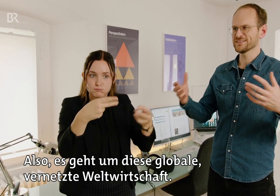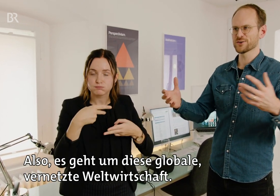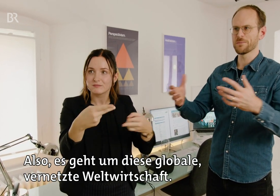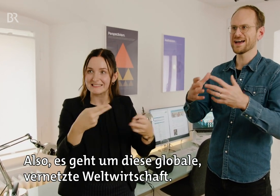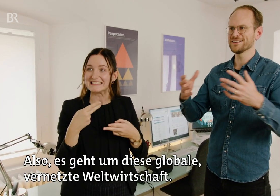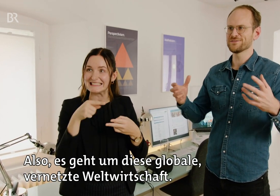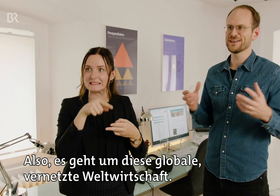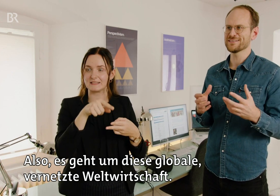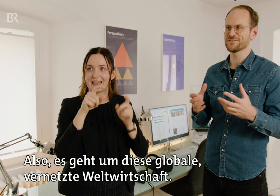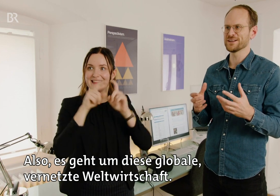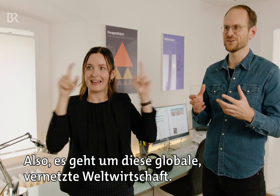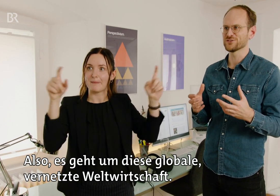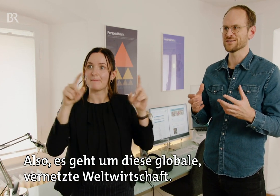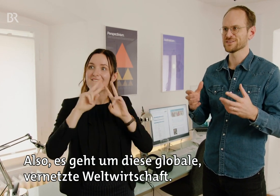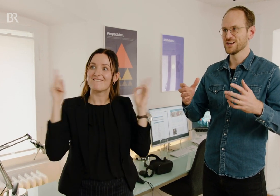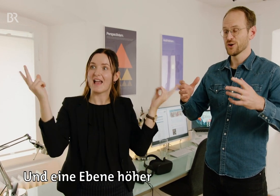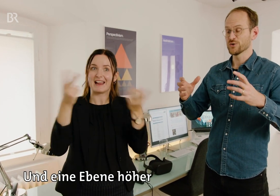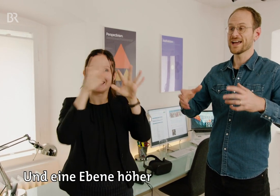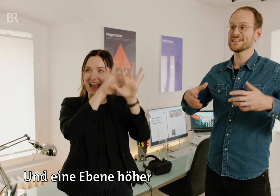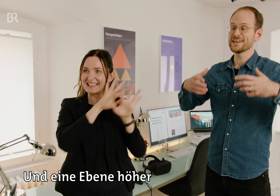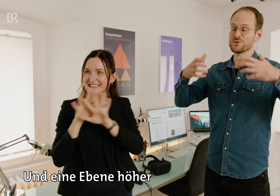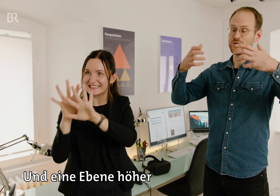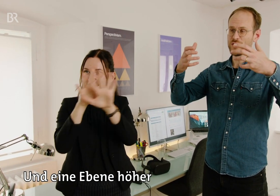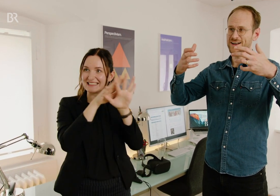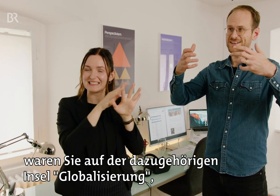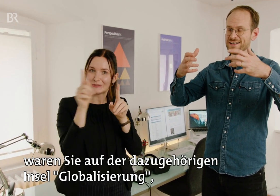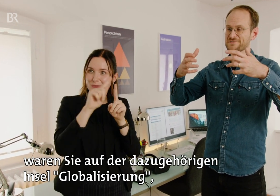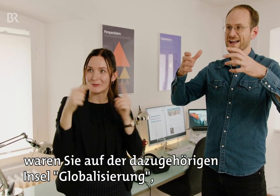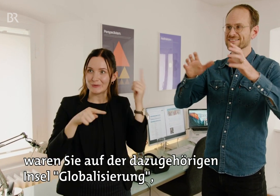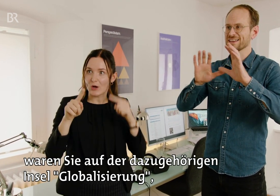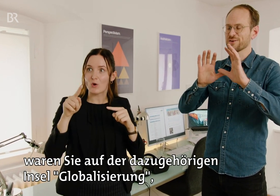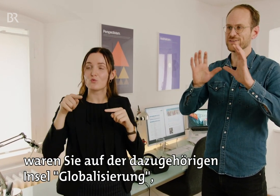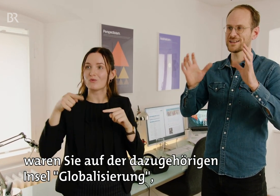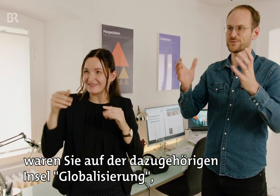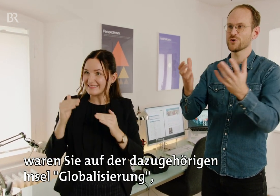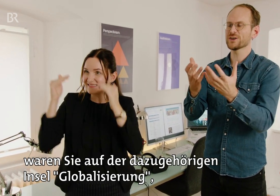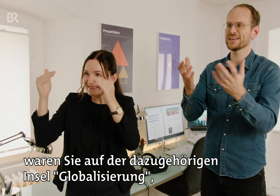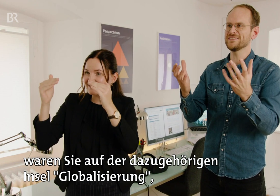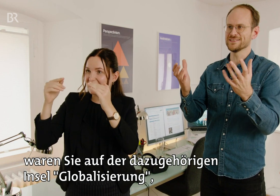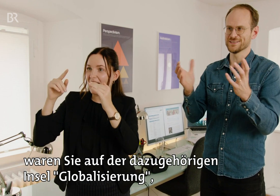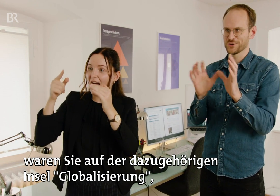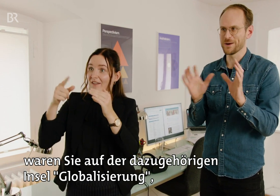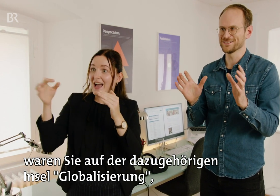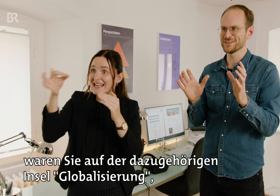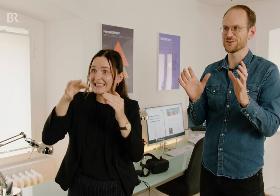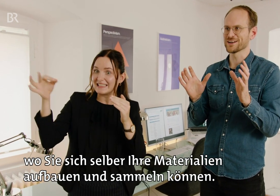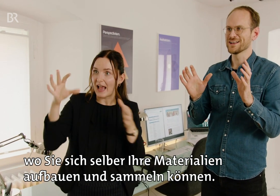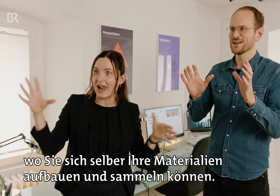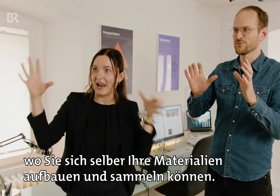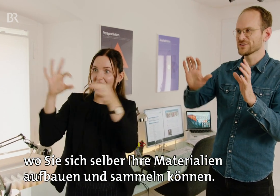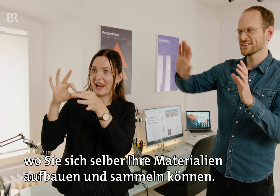diese globale, vernetzte Weltwirtschaft. Und eine Ebene höher waren Sie auf der dazugehörigen Insel Globalisierung, wo Sie